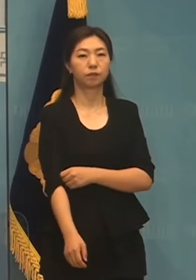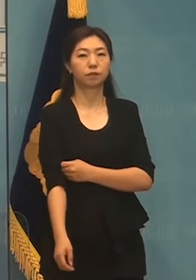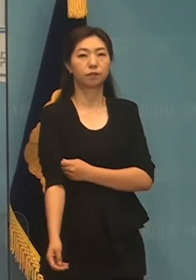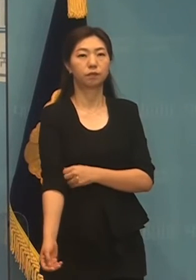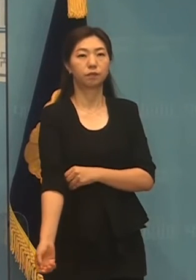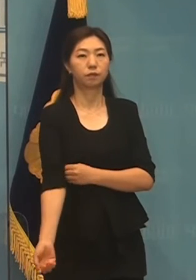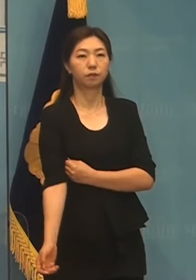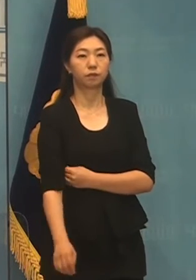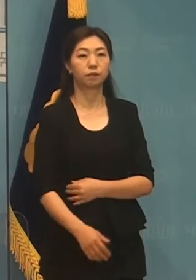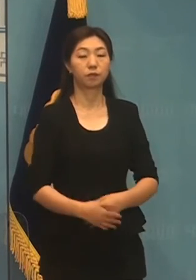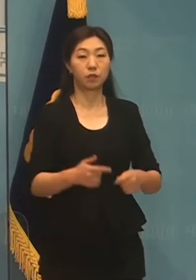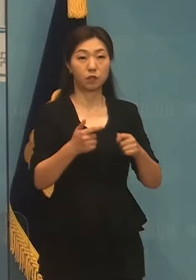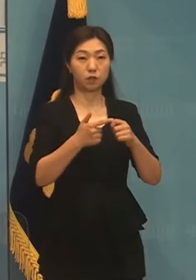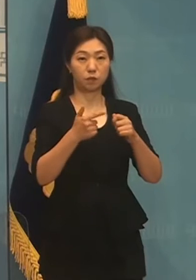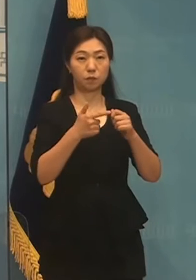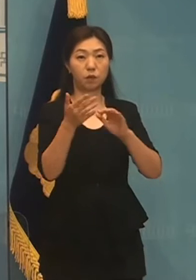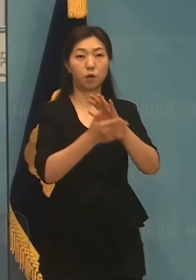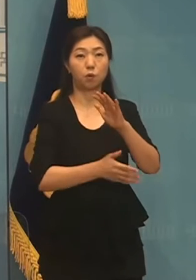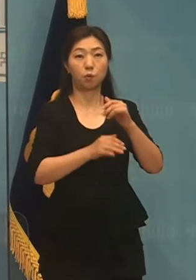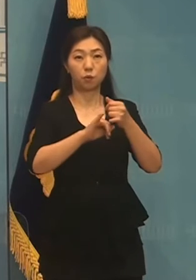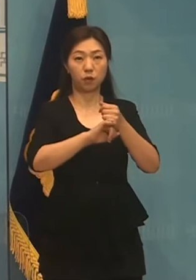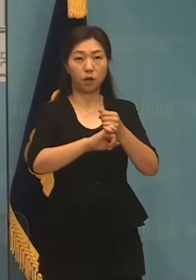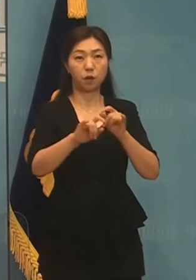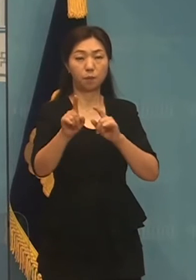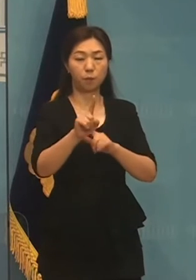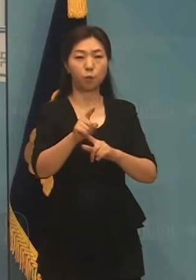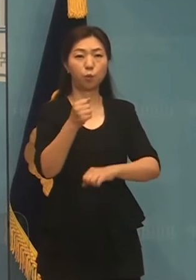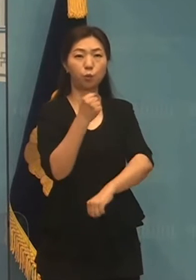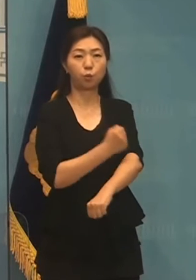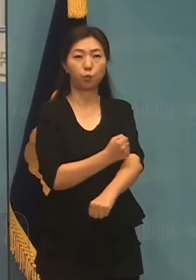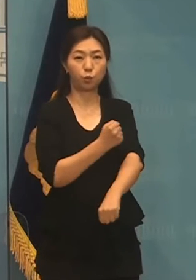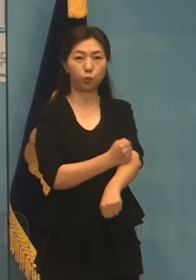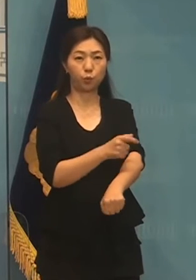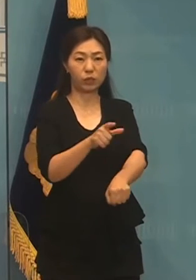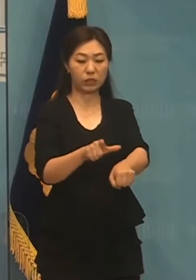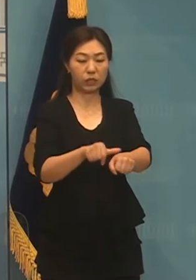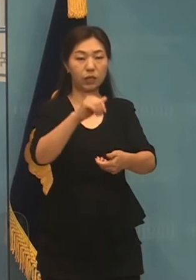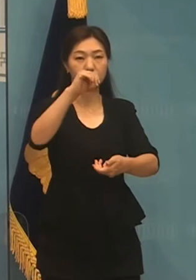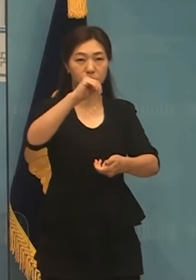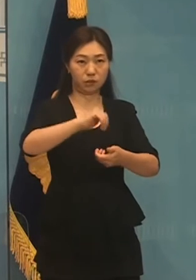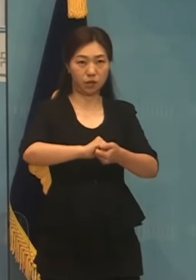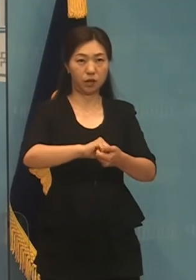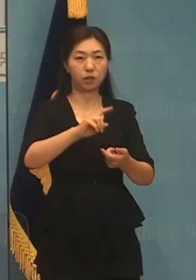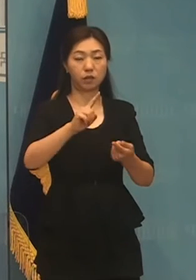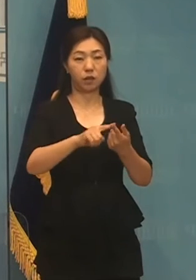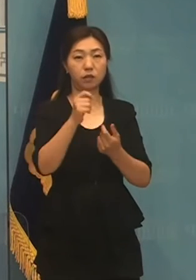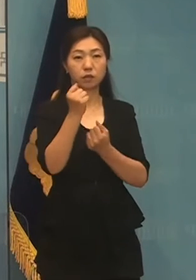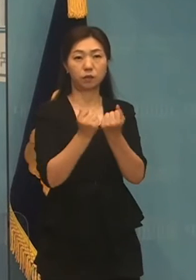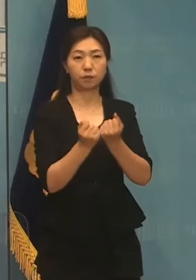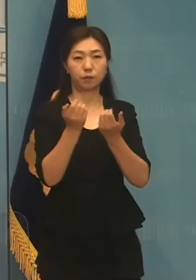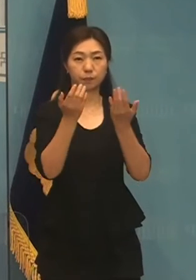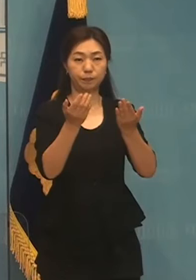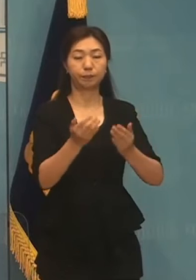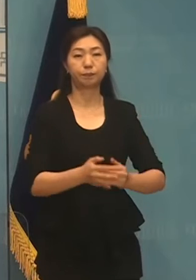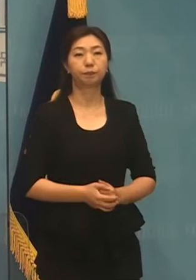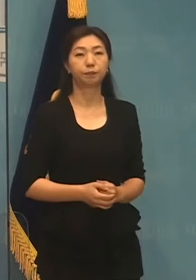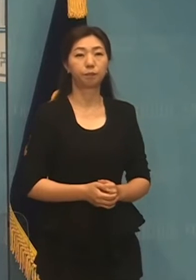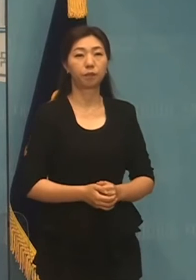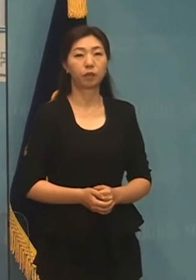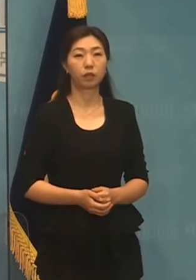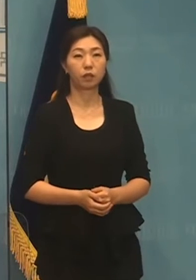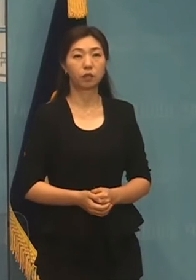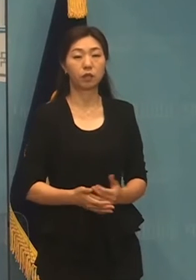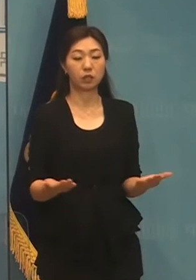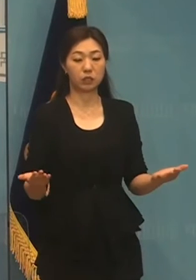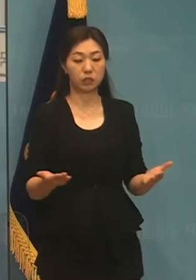여섯번째 공약은 노동시간 규제에 대한 것입니다. 근로시간